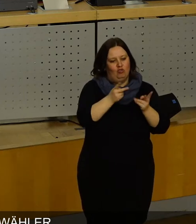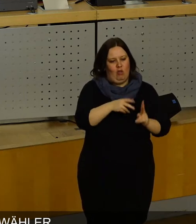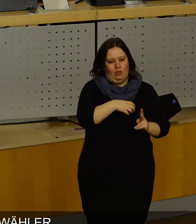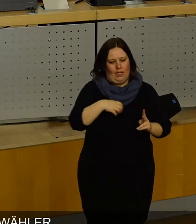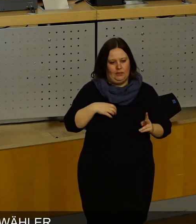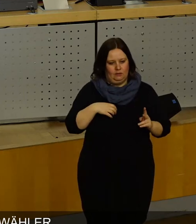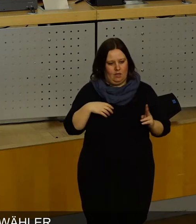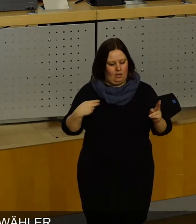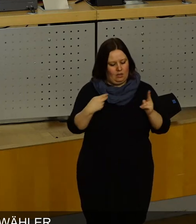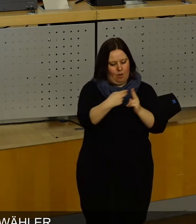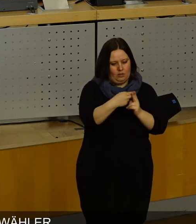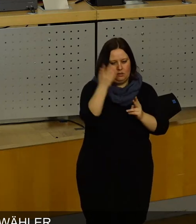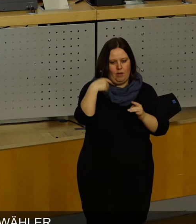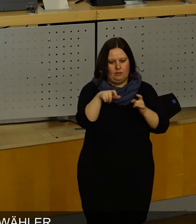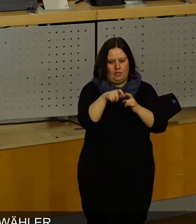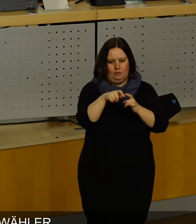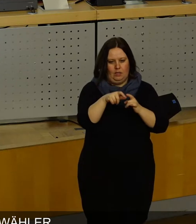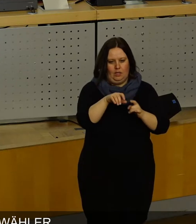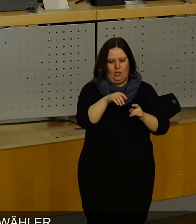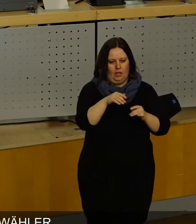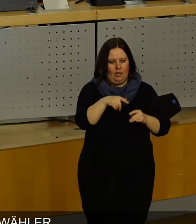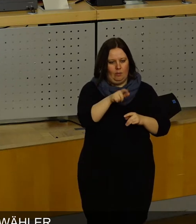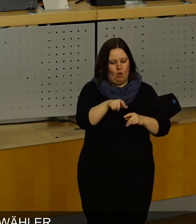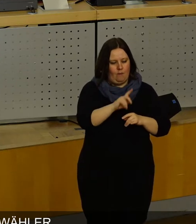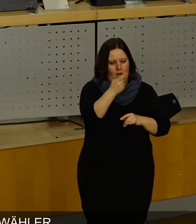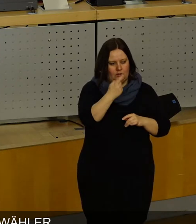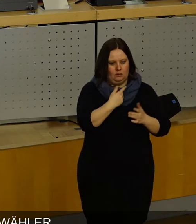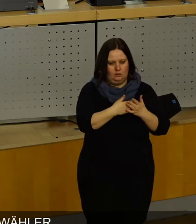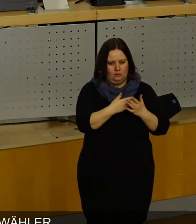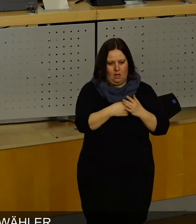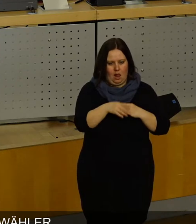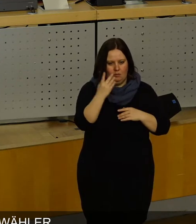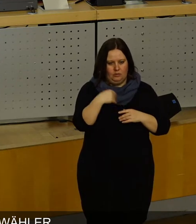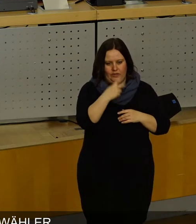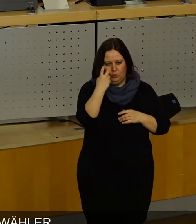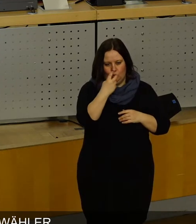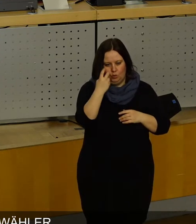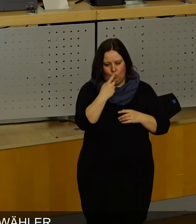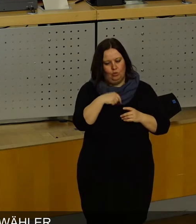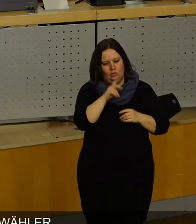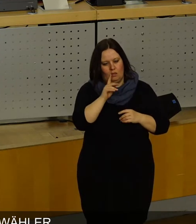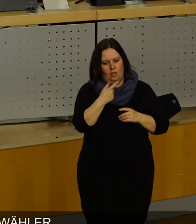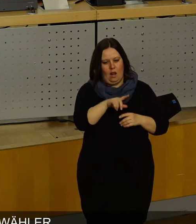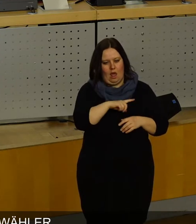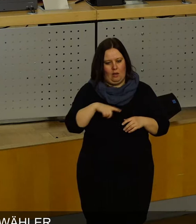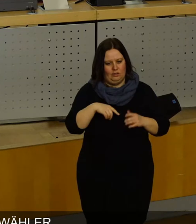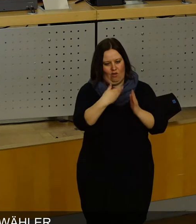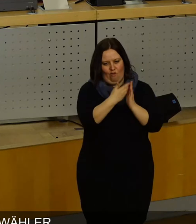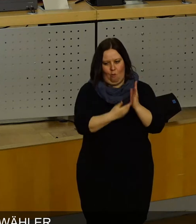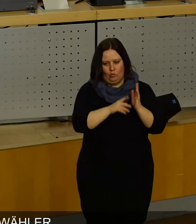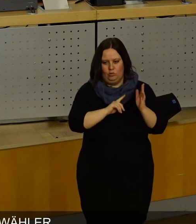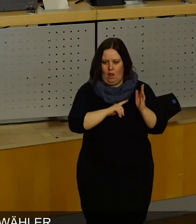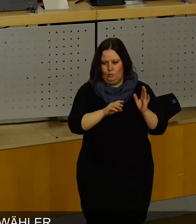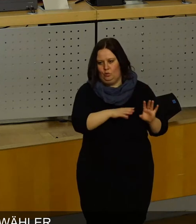Dresden. Dort hat der SPD-Bürgermeister, der SPD-Oberbürgermeister einen Beigeordneten gesucht und nach diesem Leipziger Vorbild haben wir